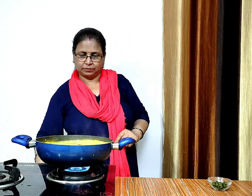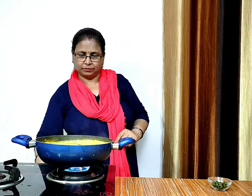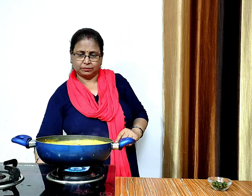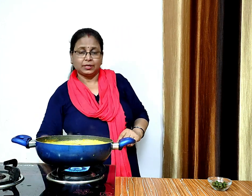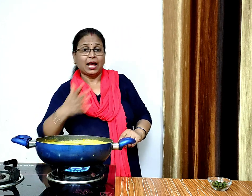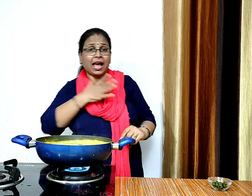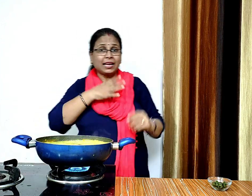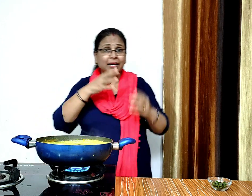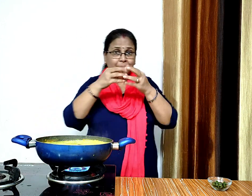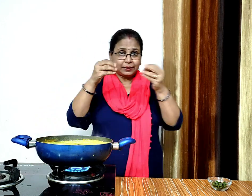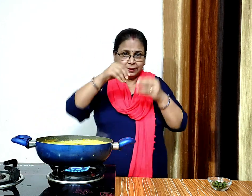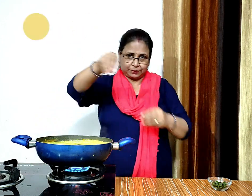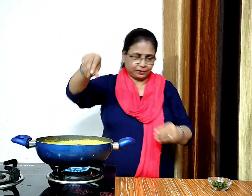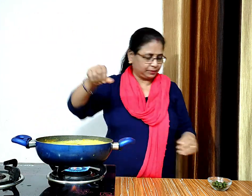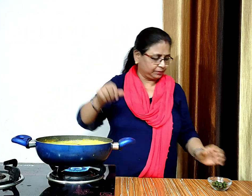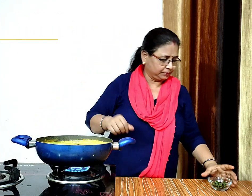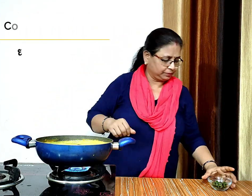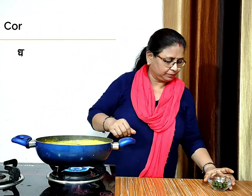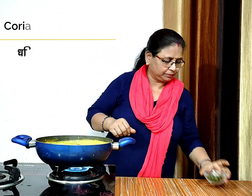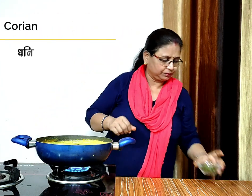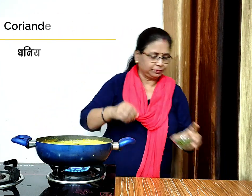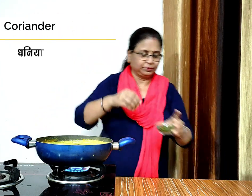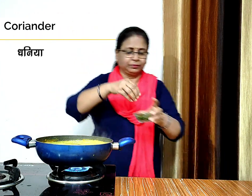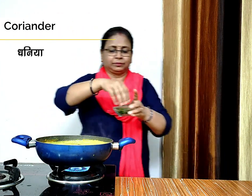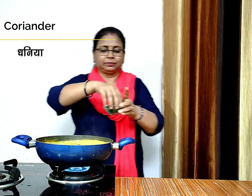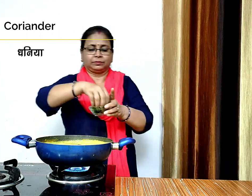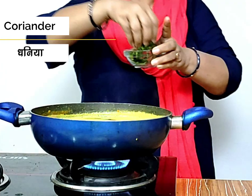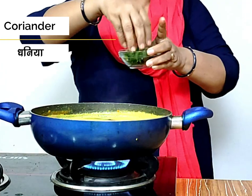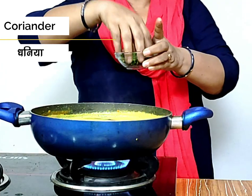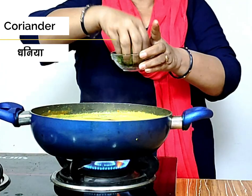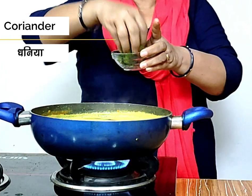अब इसमें कुछ कटा हुआ हरा धनिया डालेंगे और मिला लेंगे